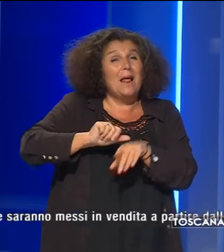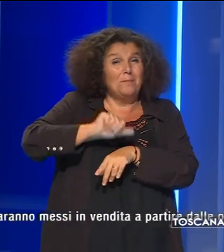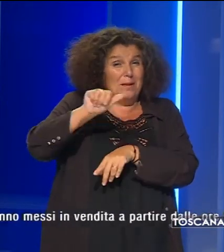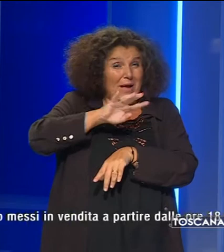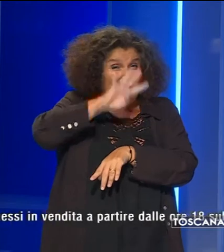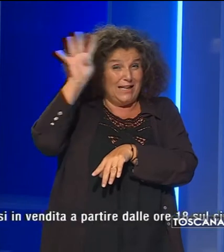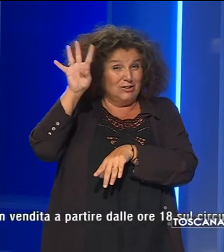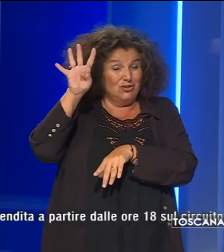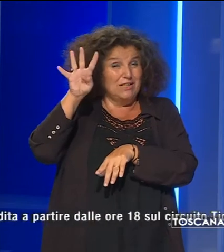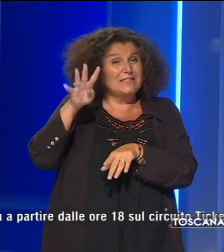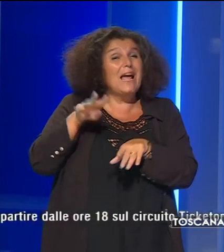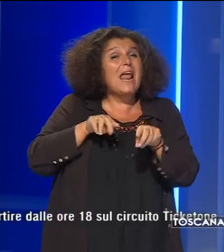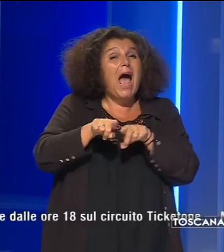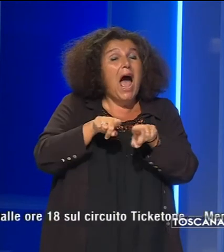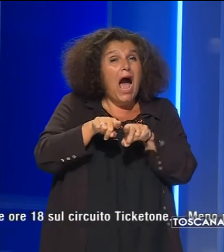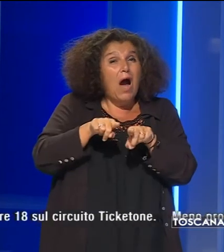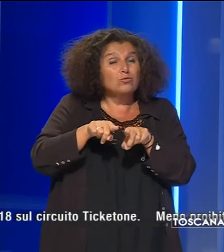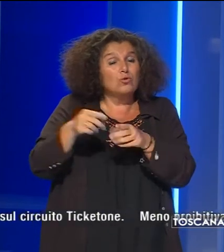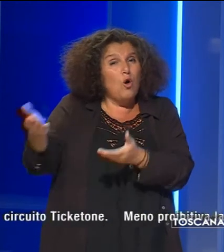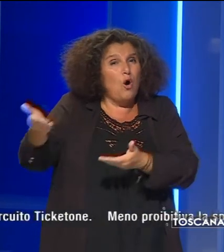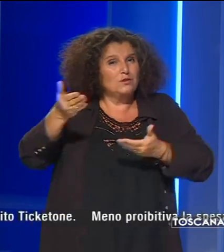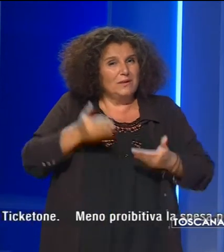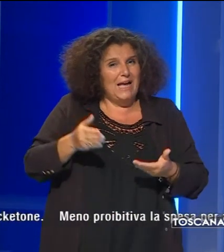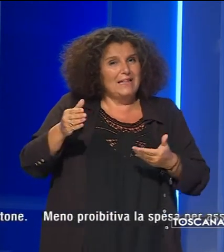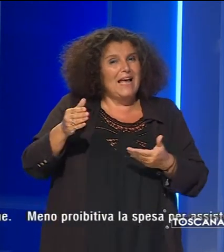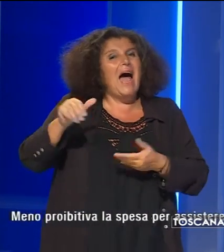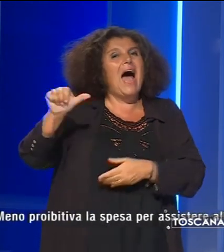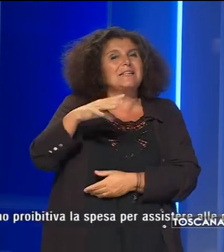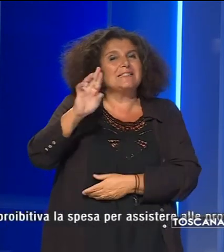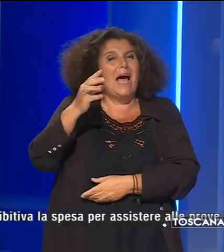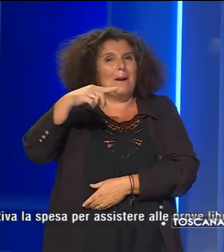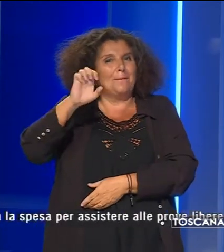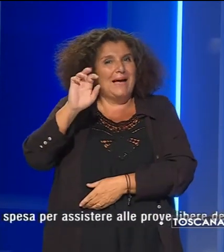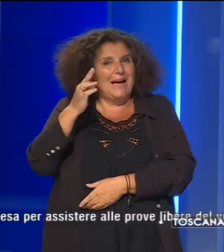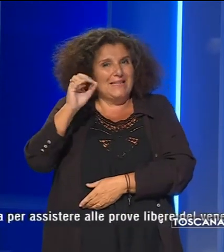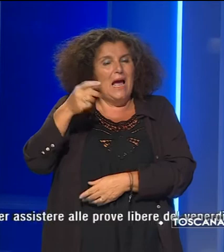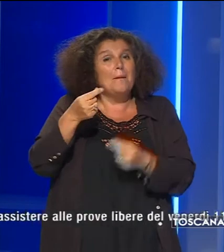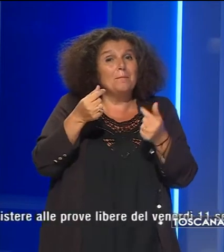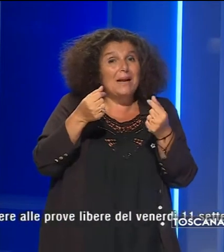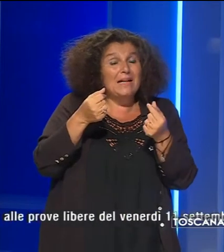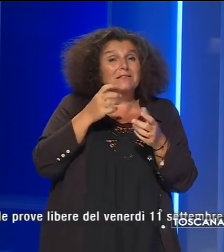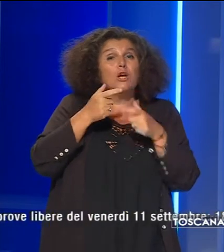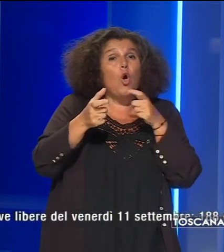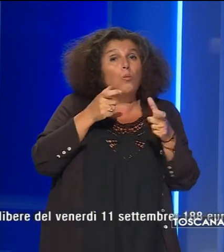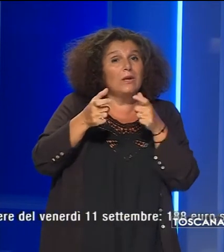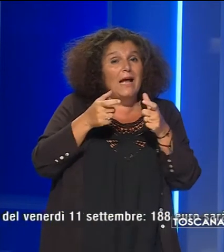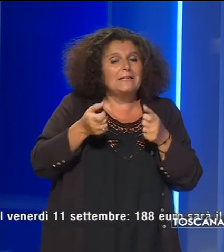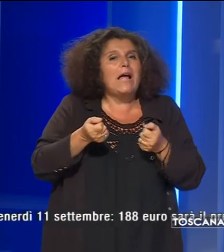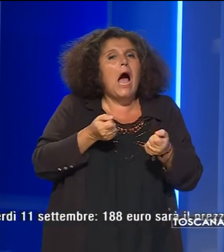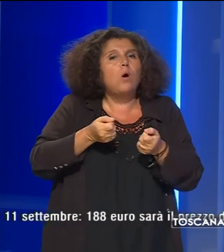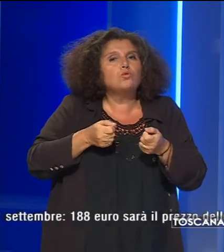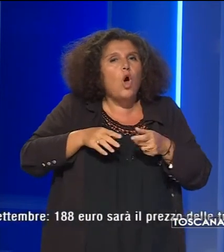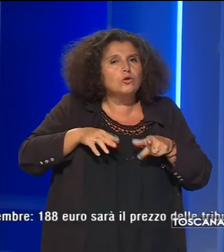ospitata dall'autodromo di Scarperia i prezzi sono stati comunicati dall'autodromo